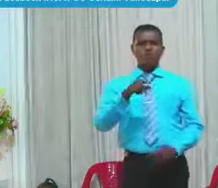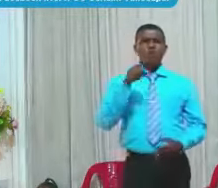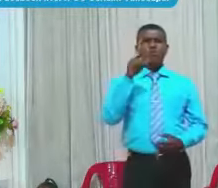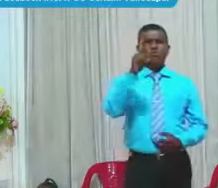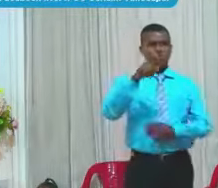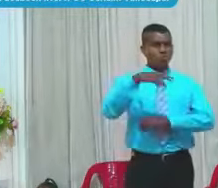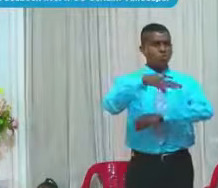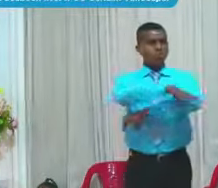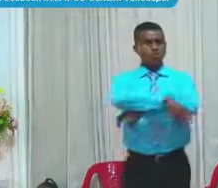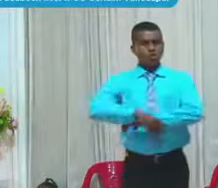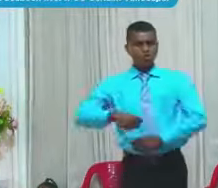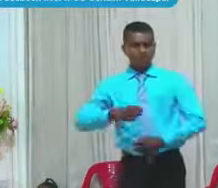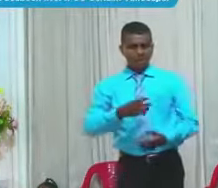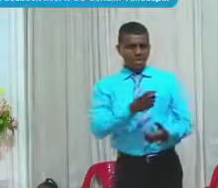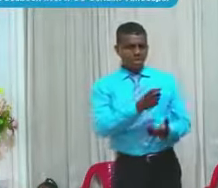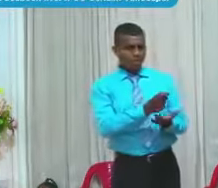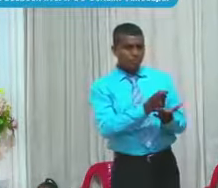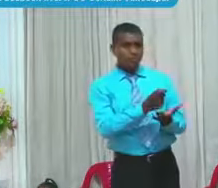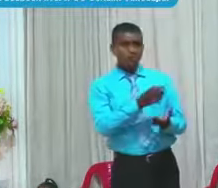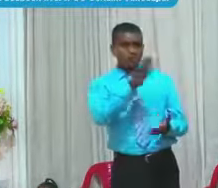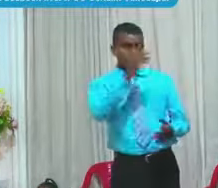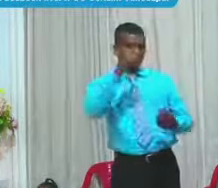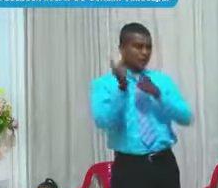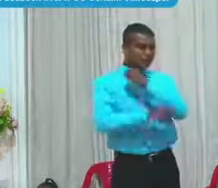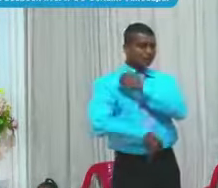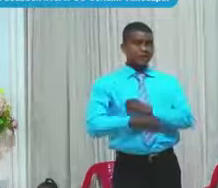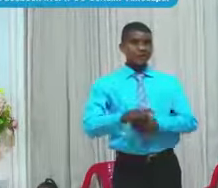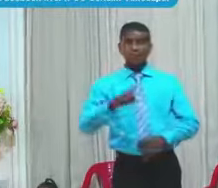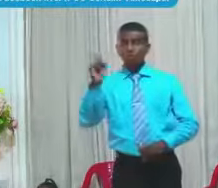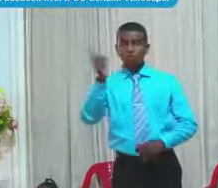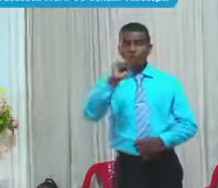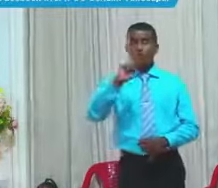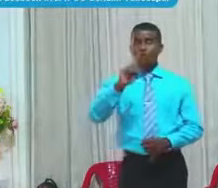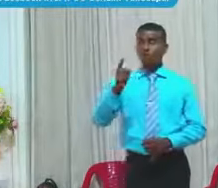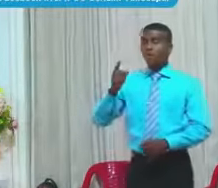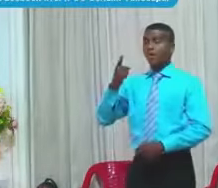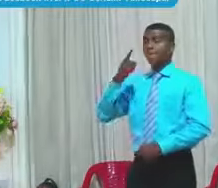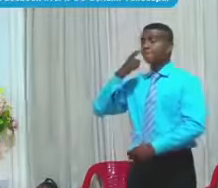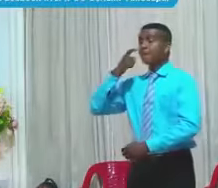te castiga No Dios No te va a castigar Por esa moneda Castíguelo usted Porque usted es el papá